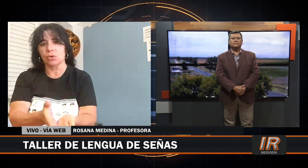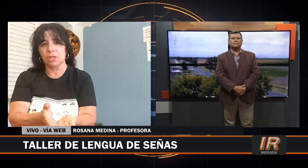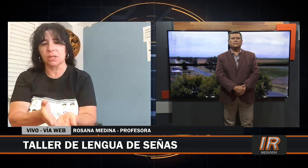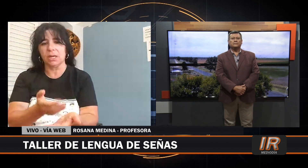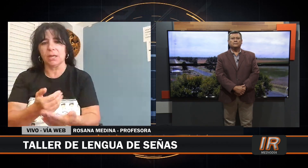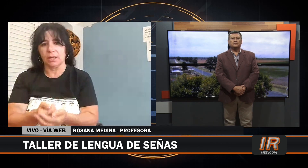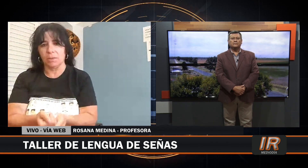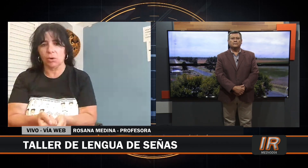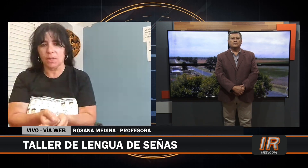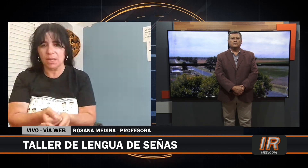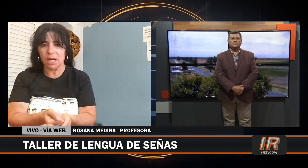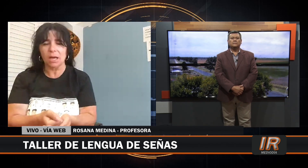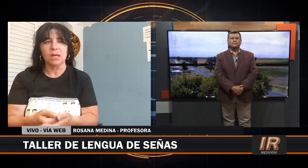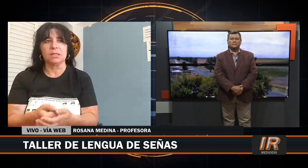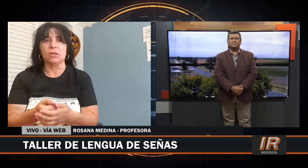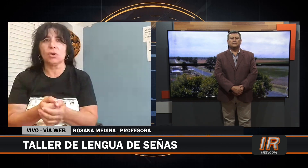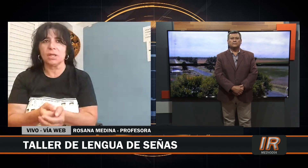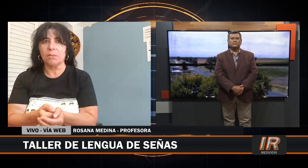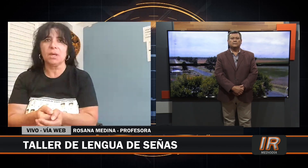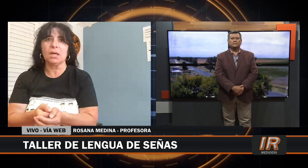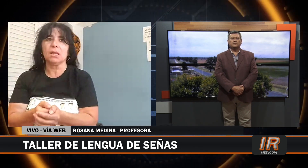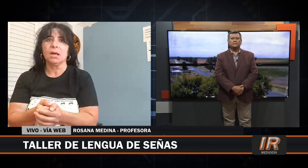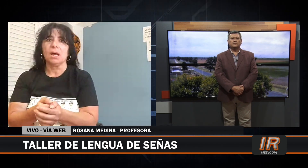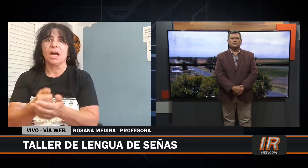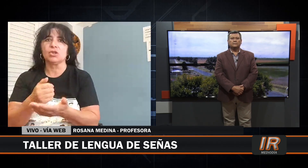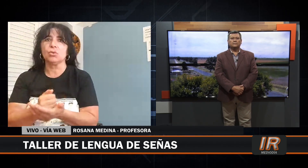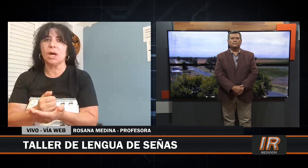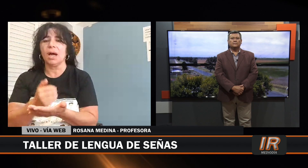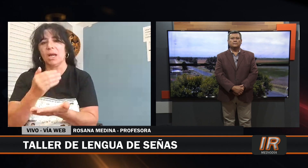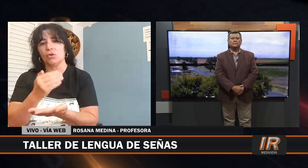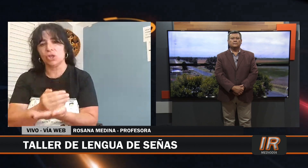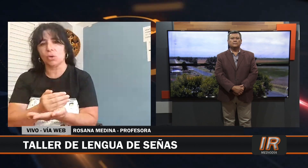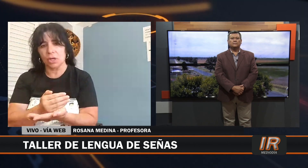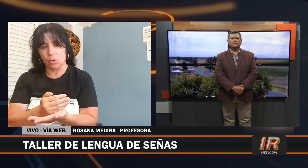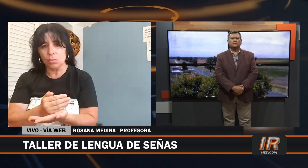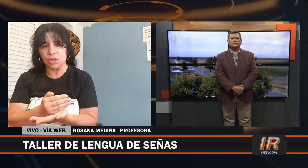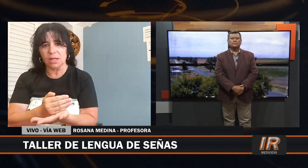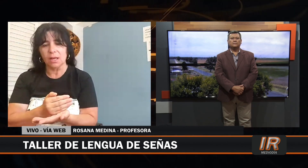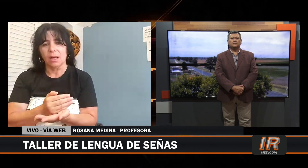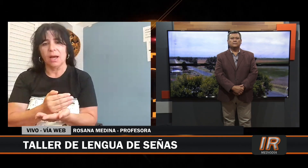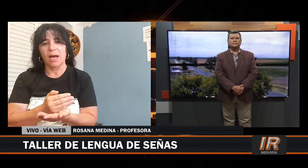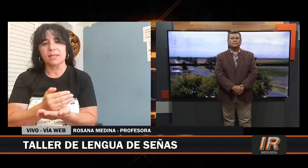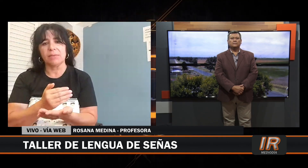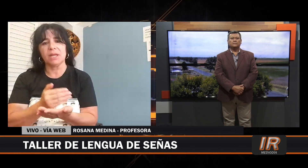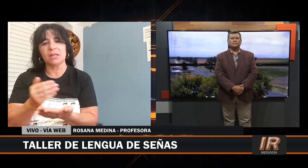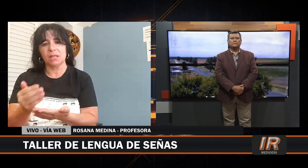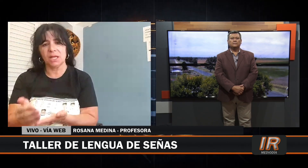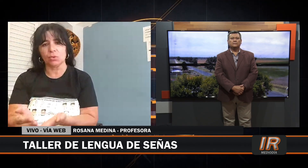docente de mejor manera, sino que también ayuda a los chicos que escuchan a saber entender a su